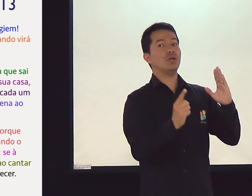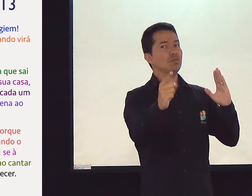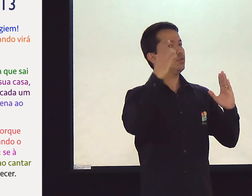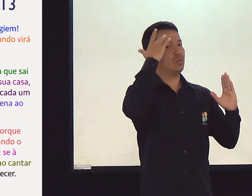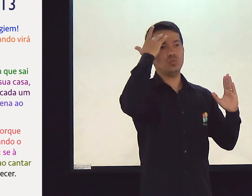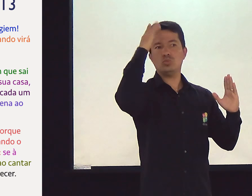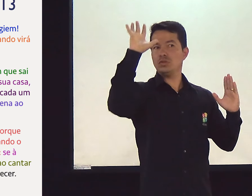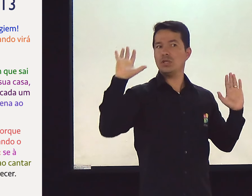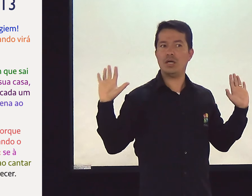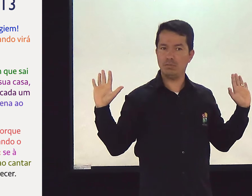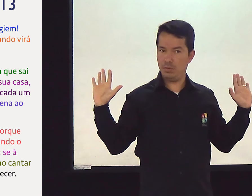Você não sabe.